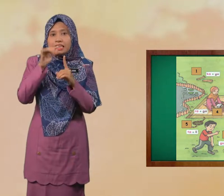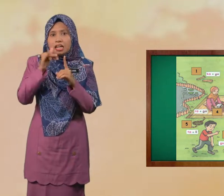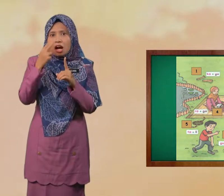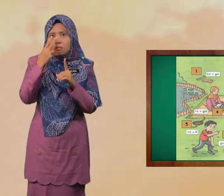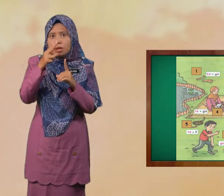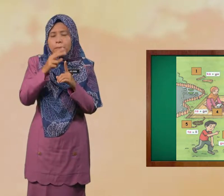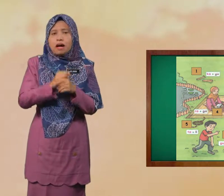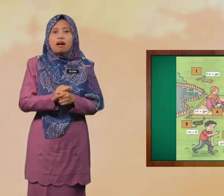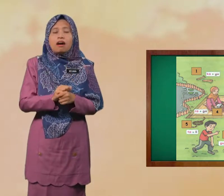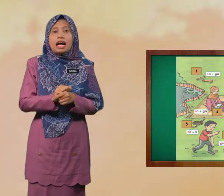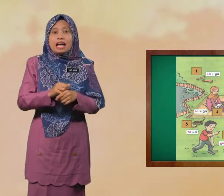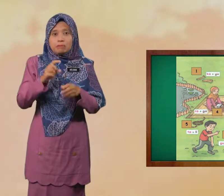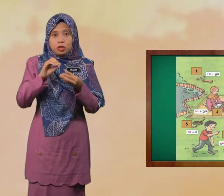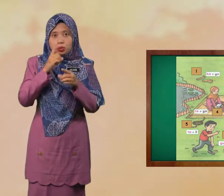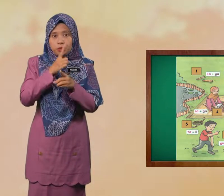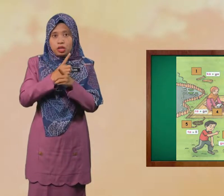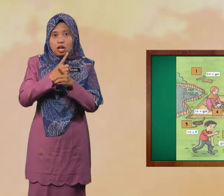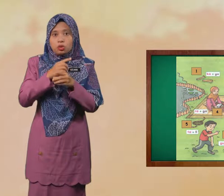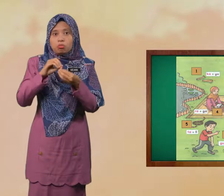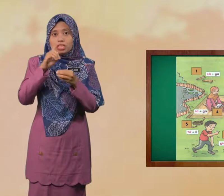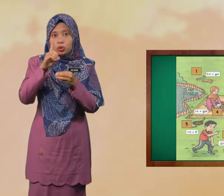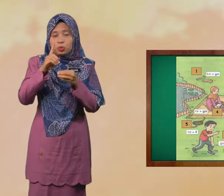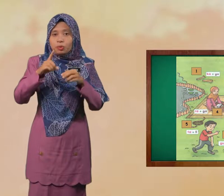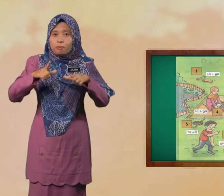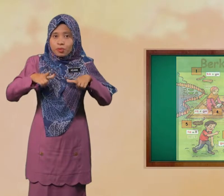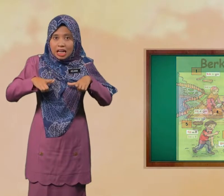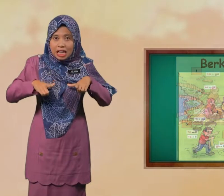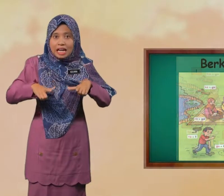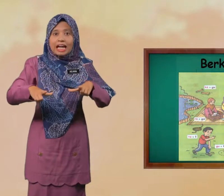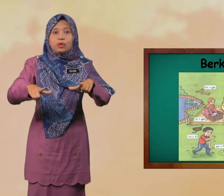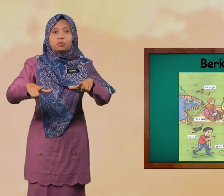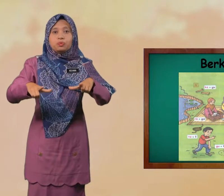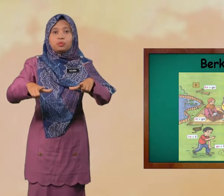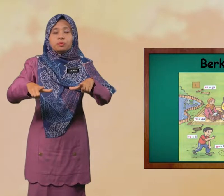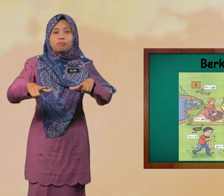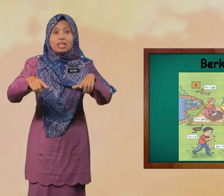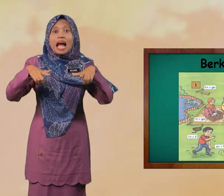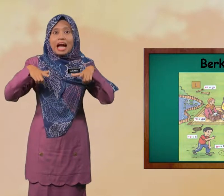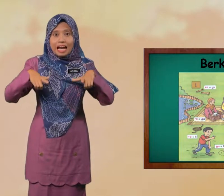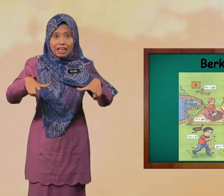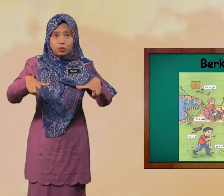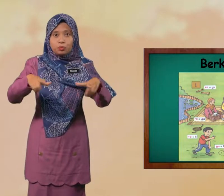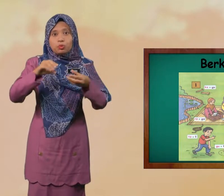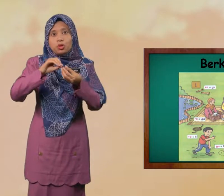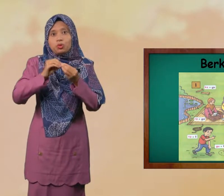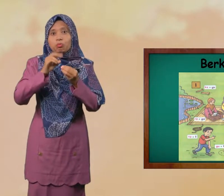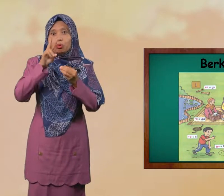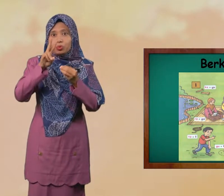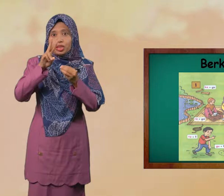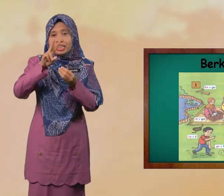Yang Kamu Nampak Betul Nombor Satu Kayu Kayu Nombor Dua